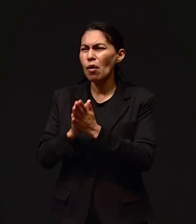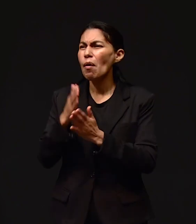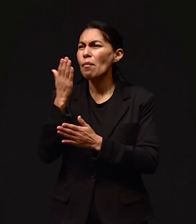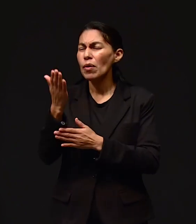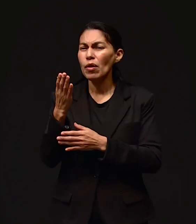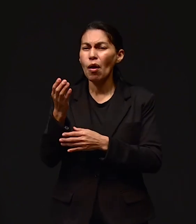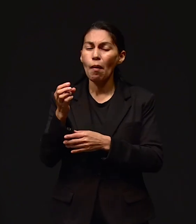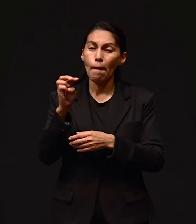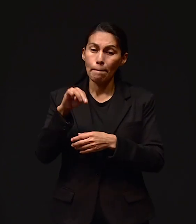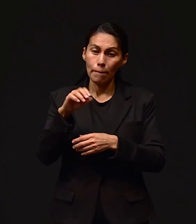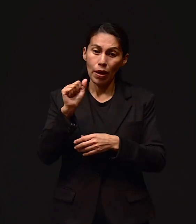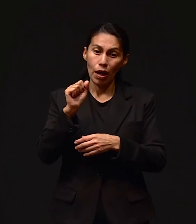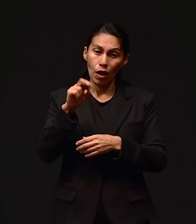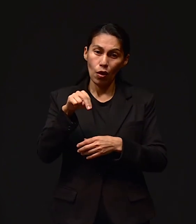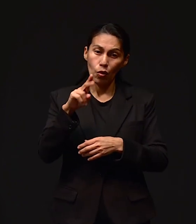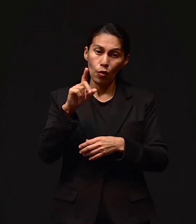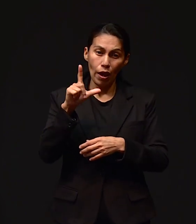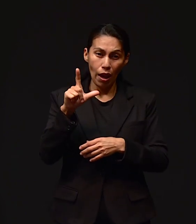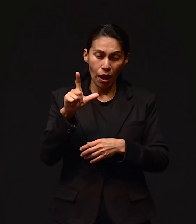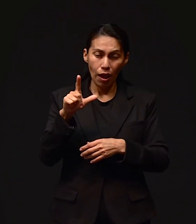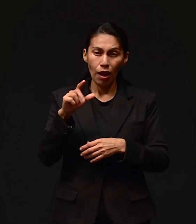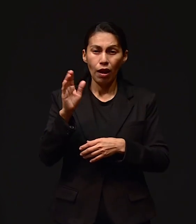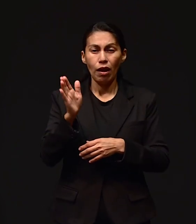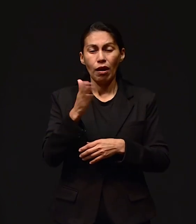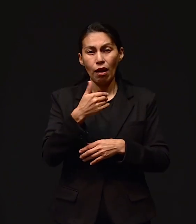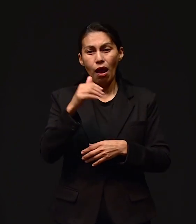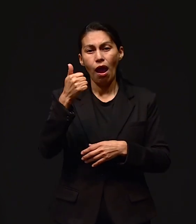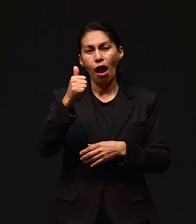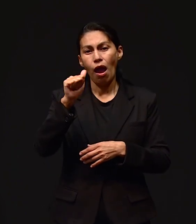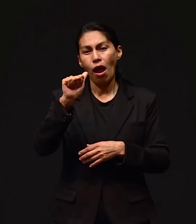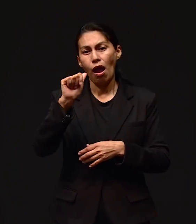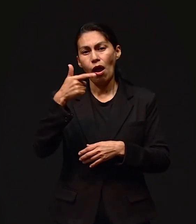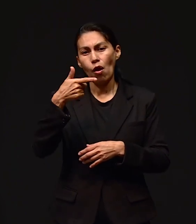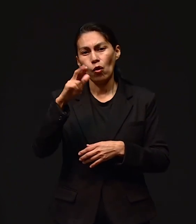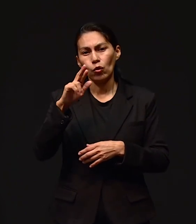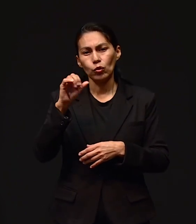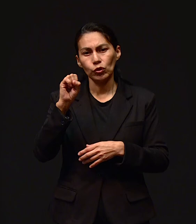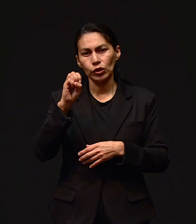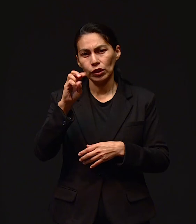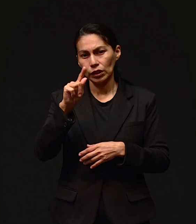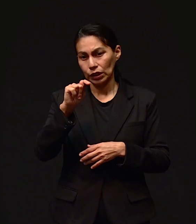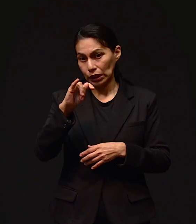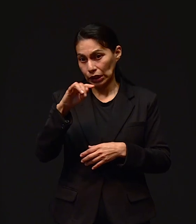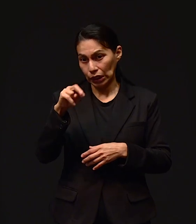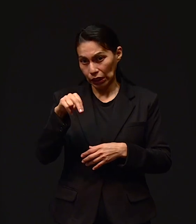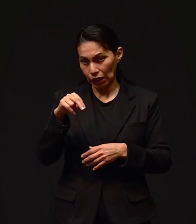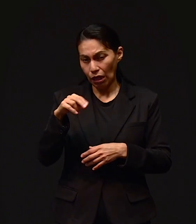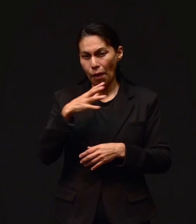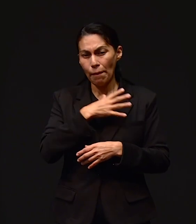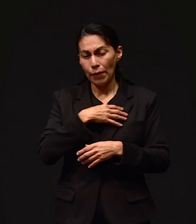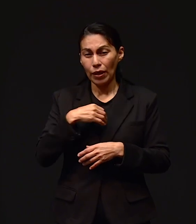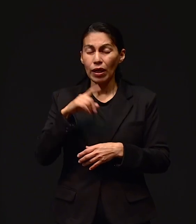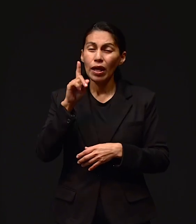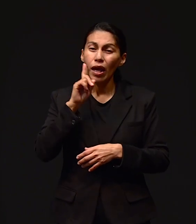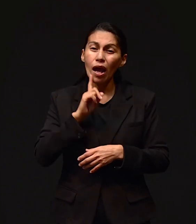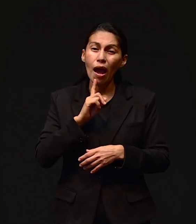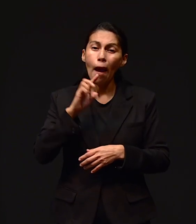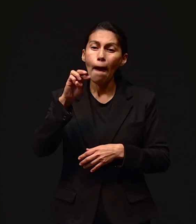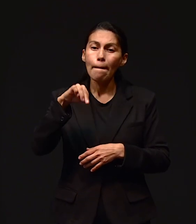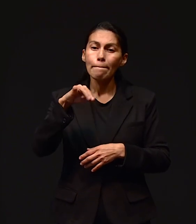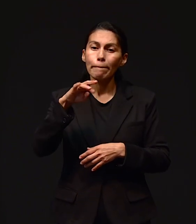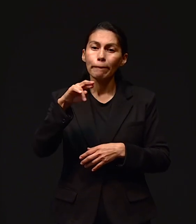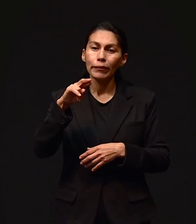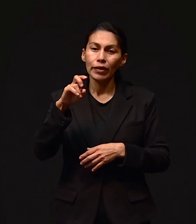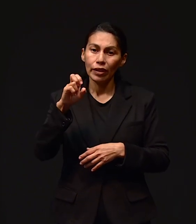Jiménez Por mi hijo Agustín Y por mi hija Minerva Que el Espíritu Santo toque sus corazones Y por mis